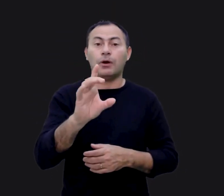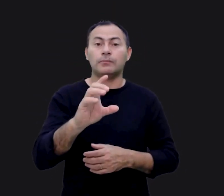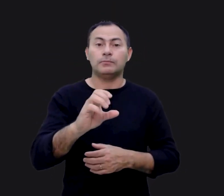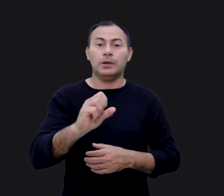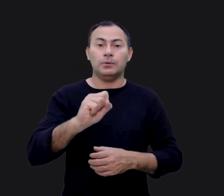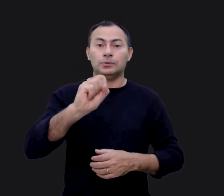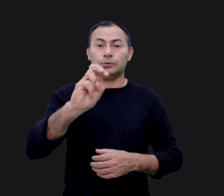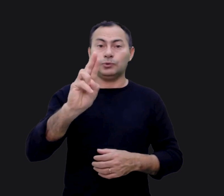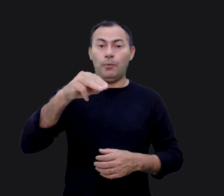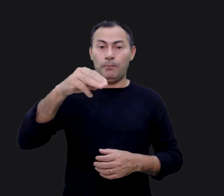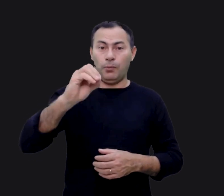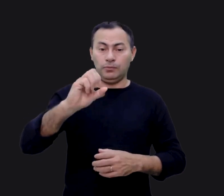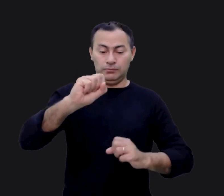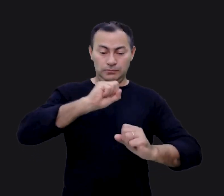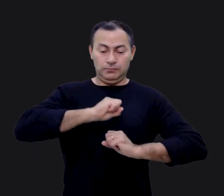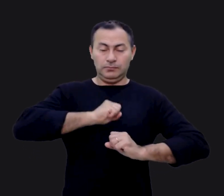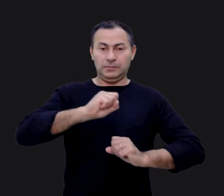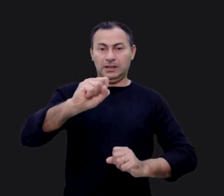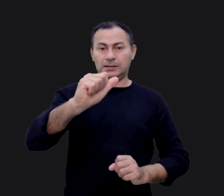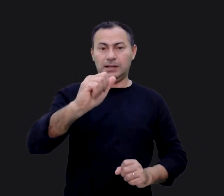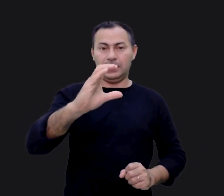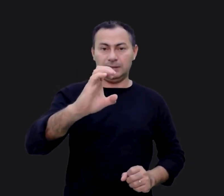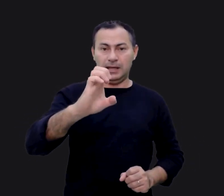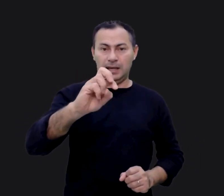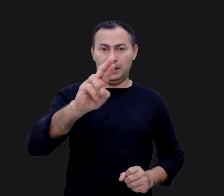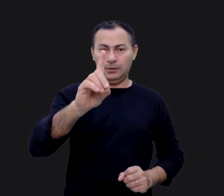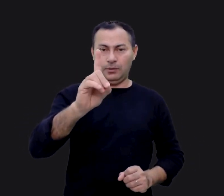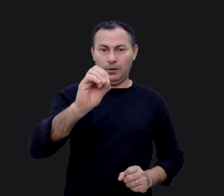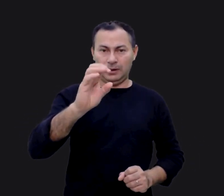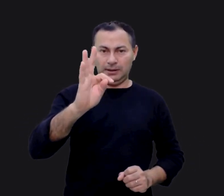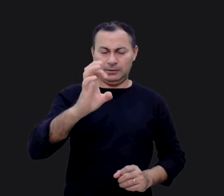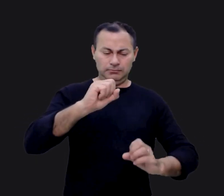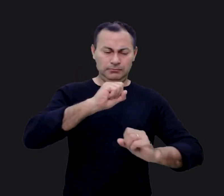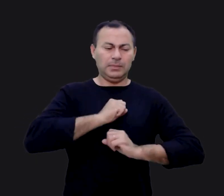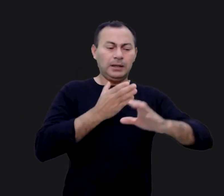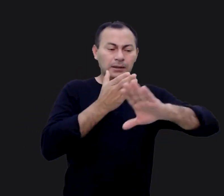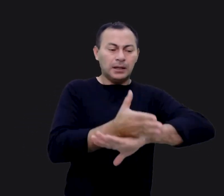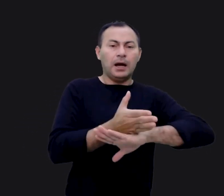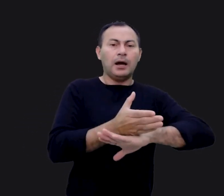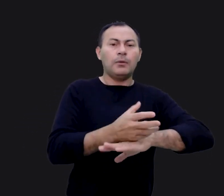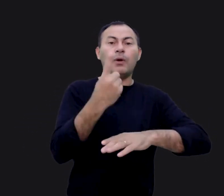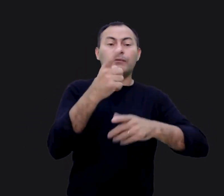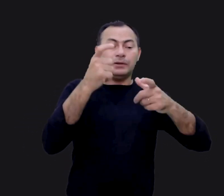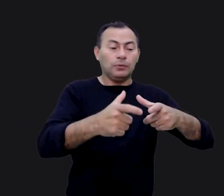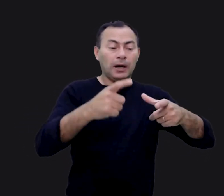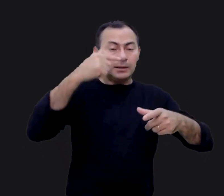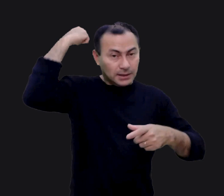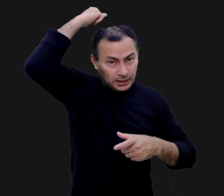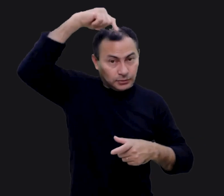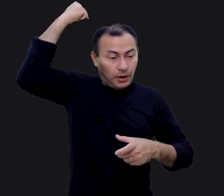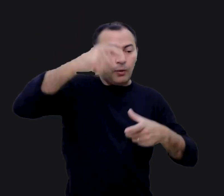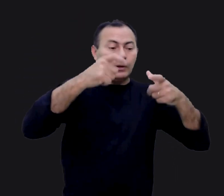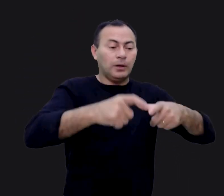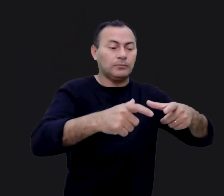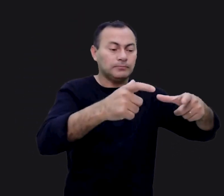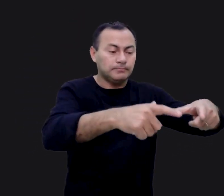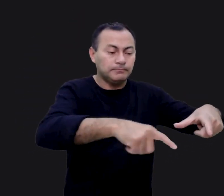Somente o sumo sacerdote, uma vez por ano, entrava no lugar santo dos santos, onde estava a mobília